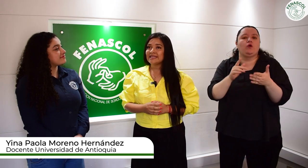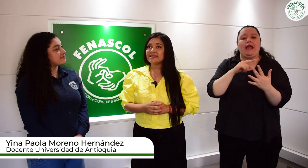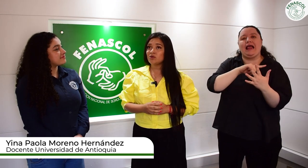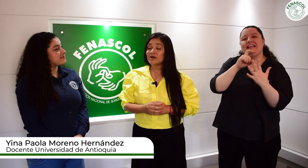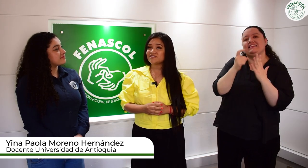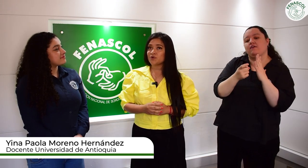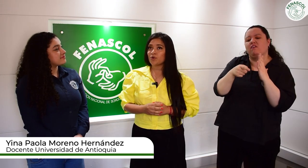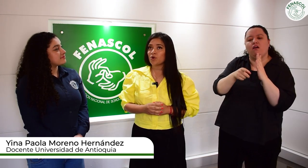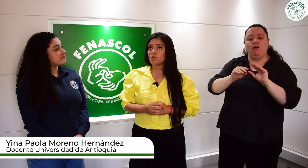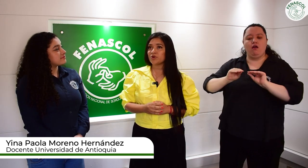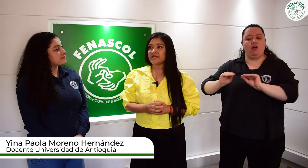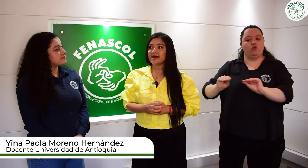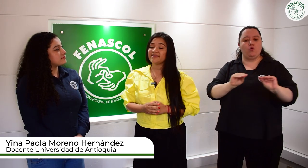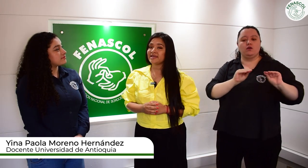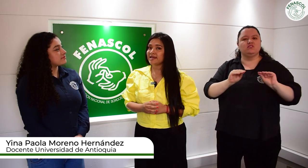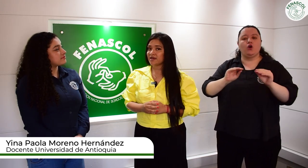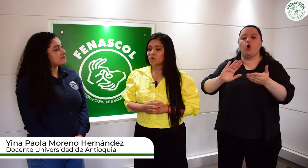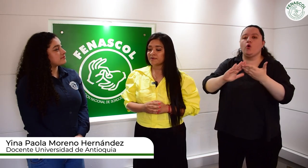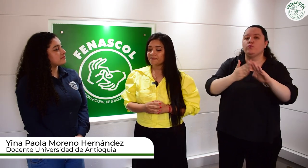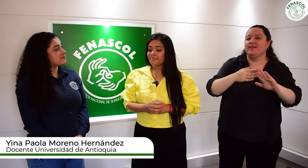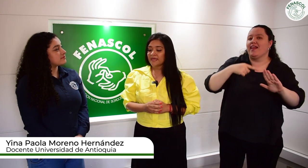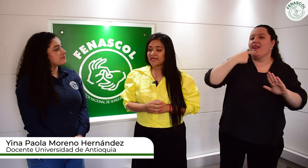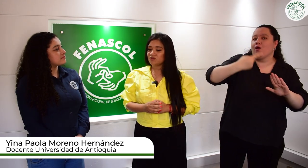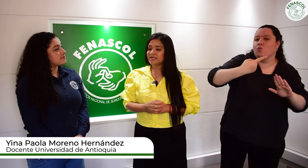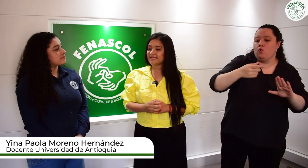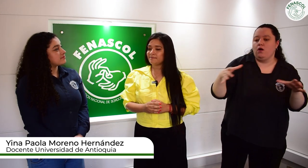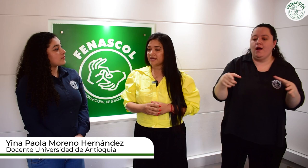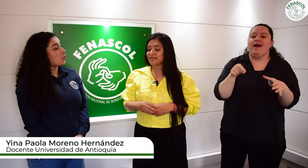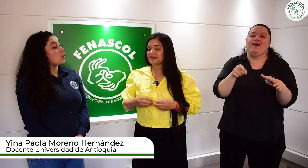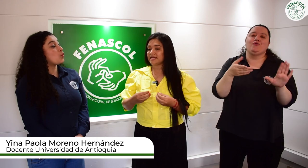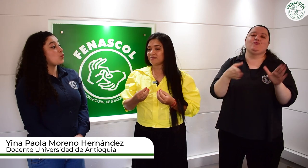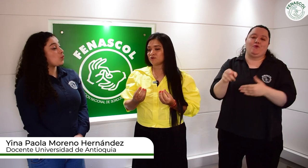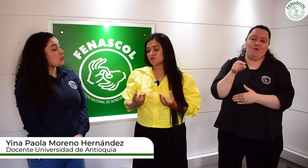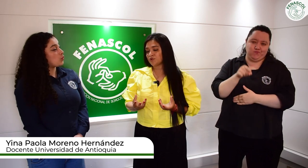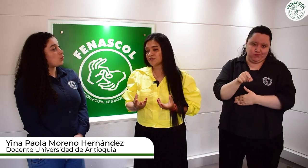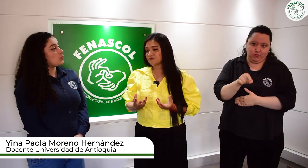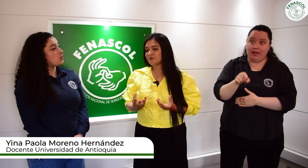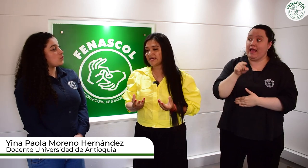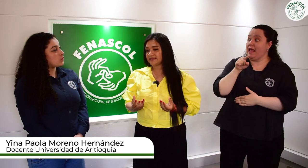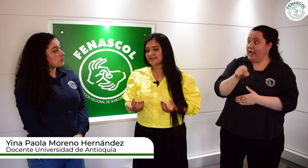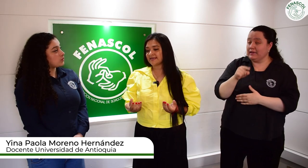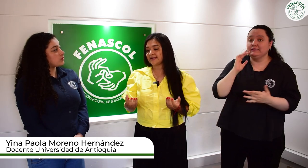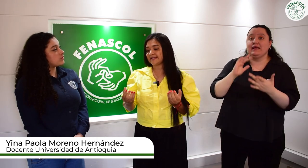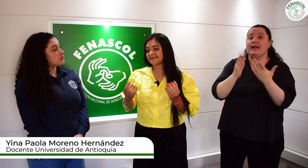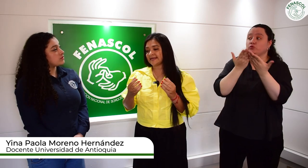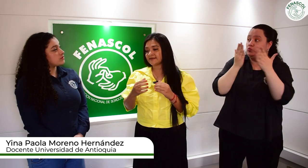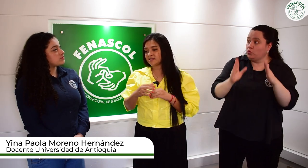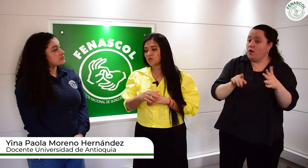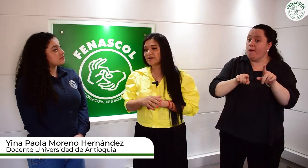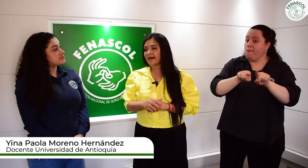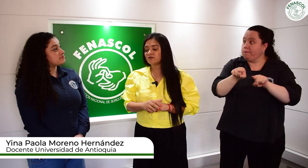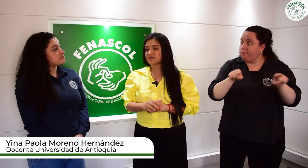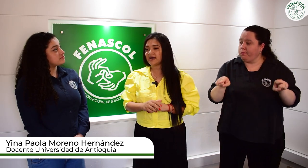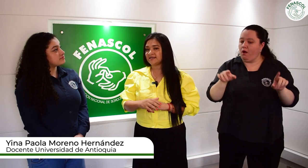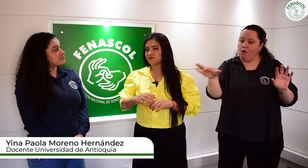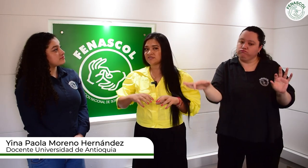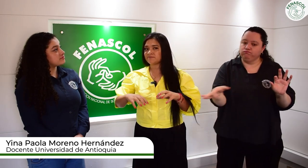de educación, comunidad y lengua, en donde también tenemos unos estudiantes que están articulados a esos